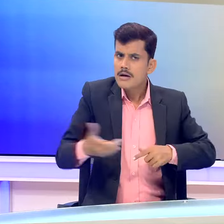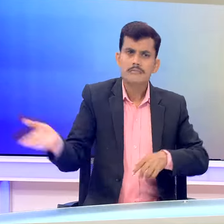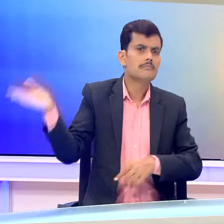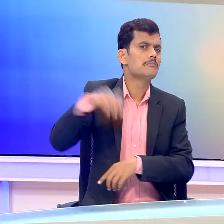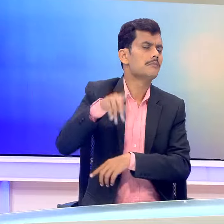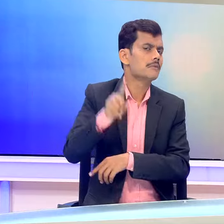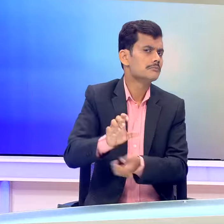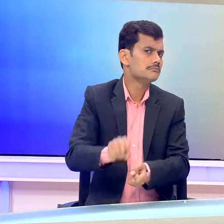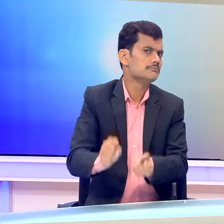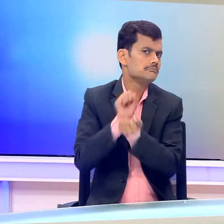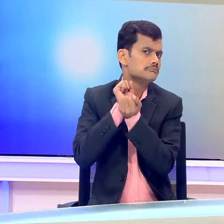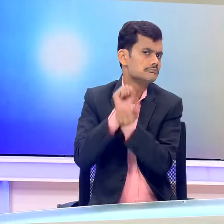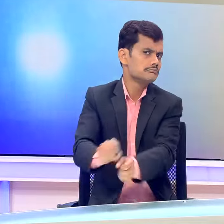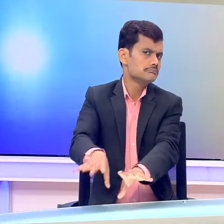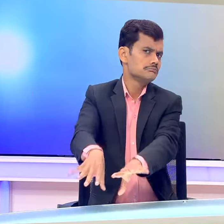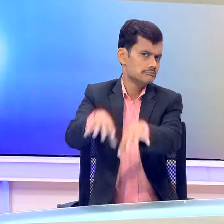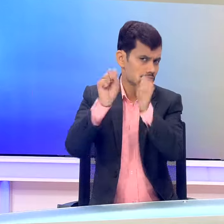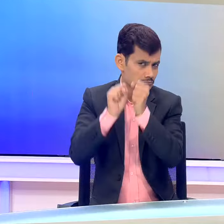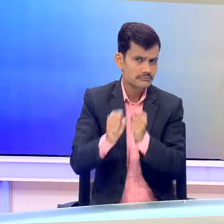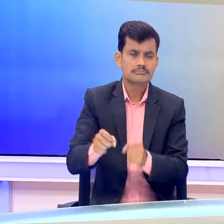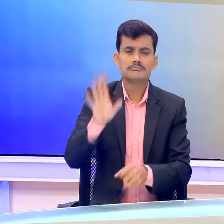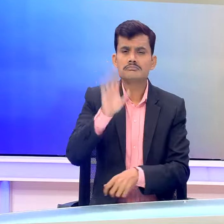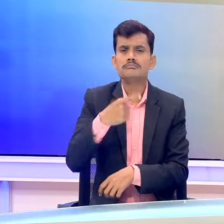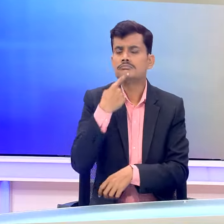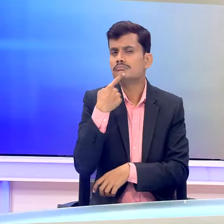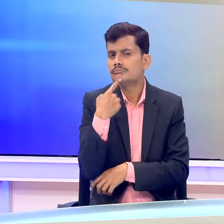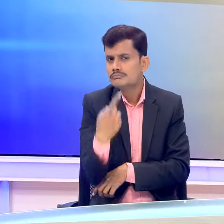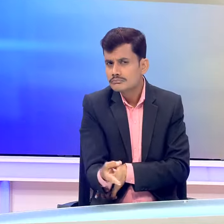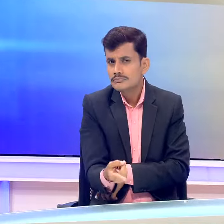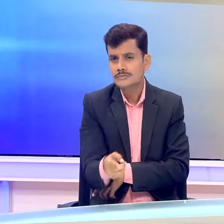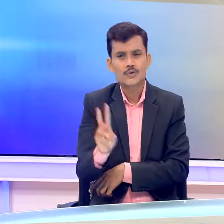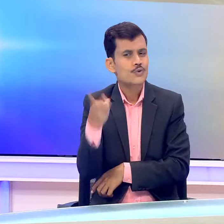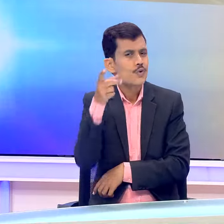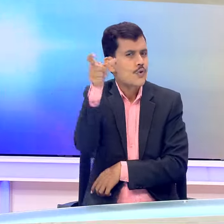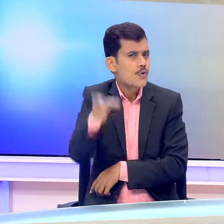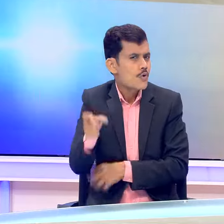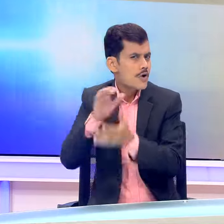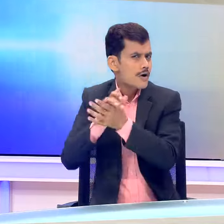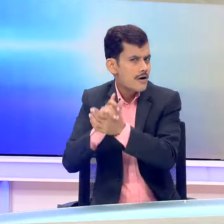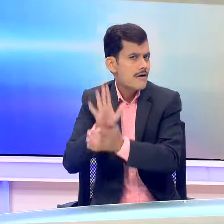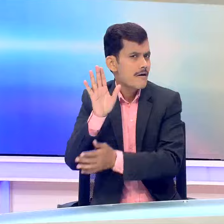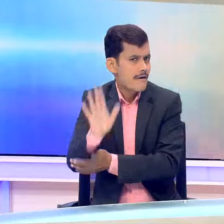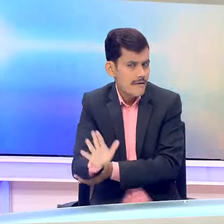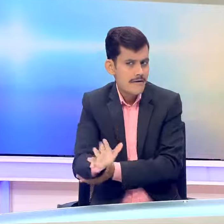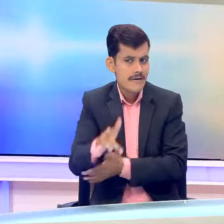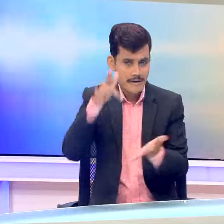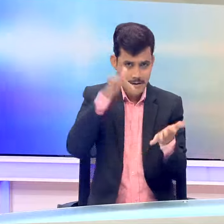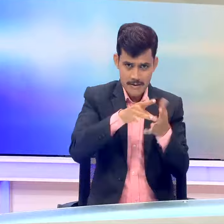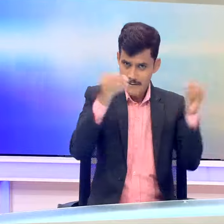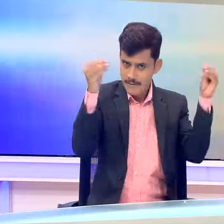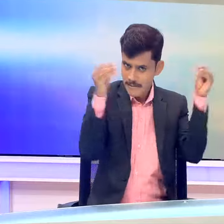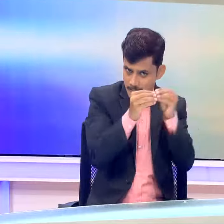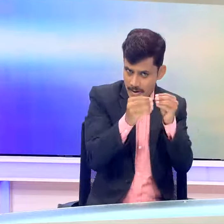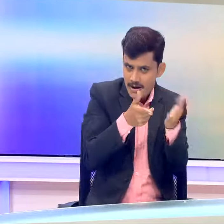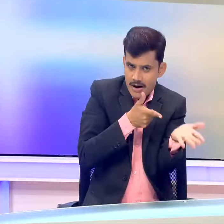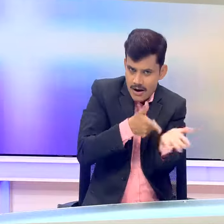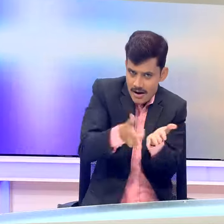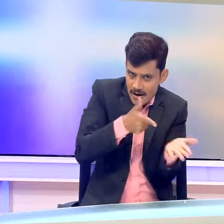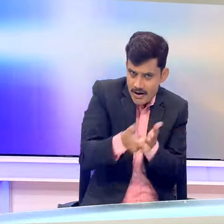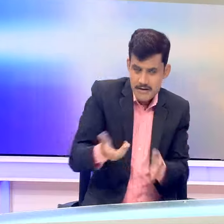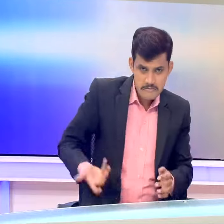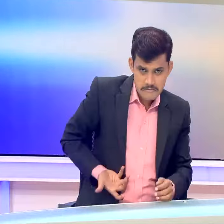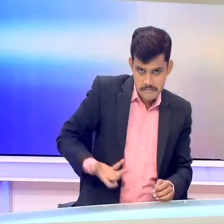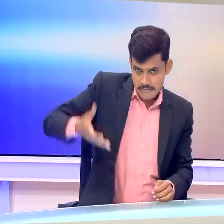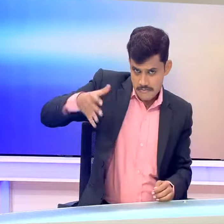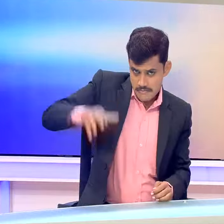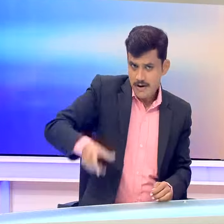गिरफतार लोगों से मिली जानकारी के आधार पर उनके दो अन्य सहीयोगियों को बागी चेरा गाव से दो अन्य बंगलादेशी